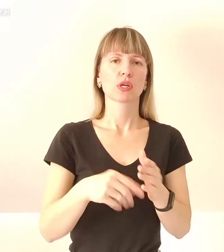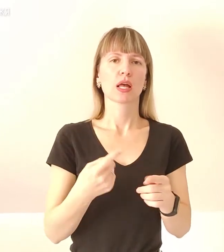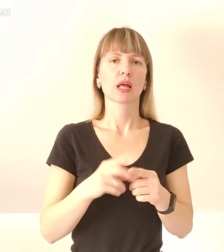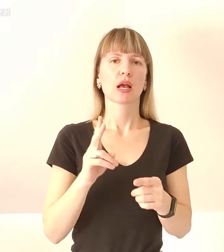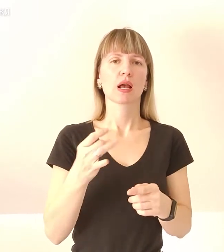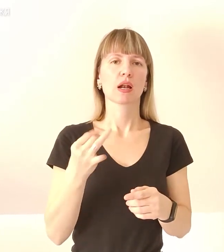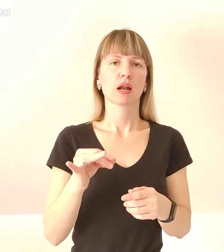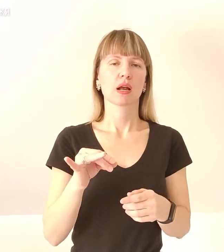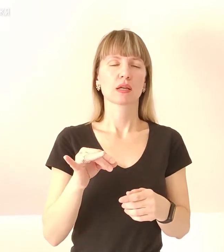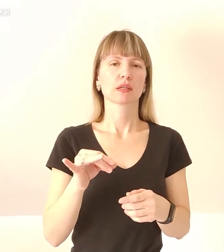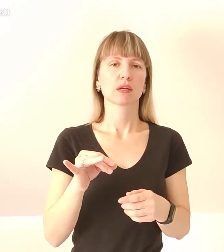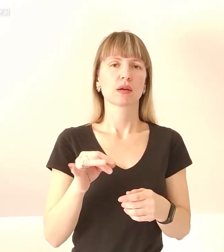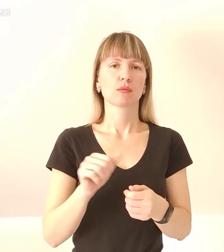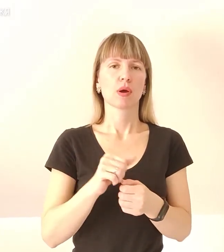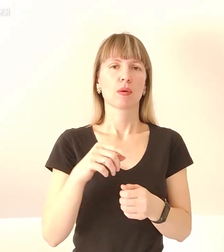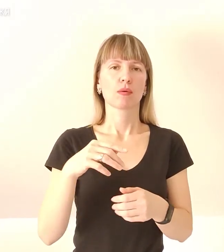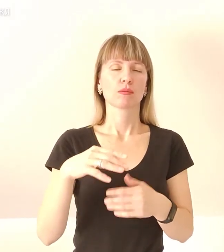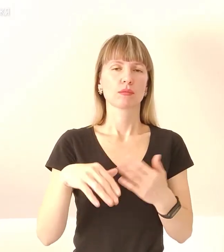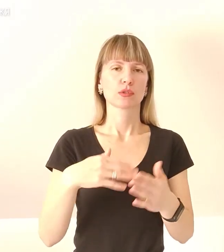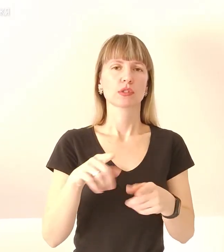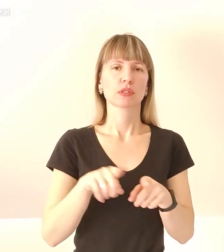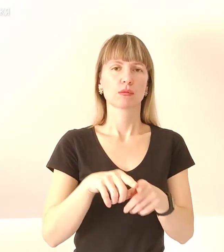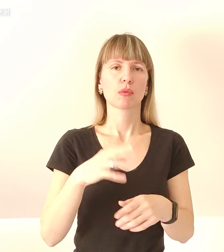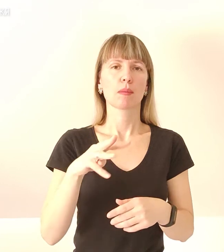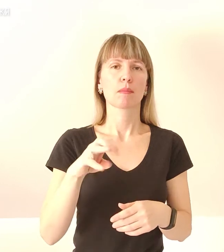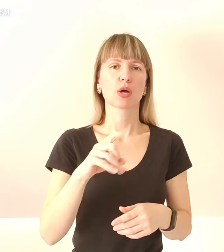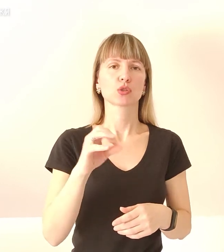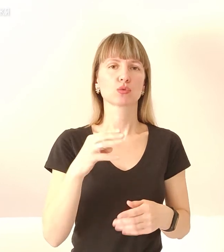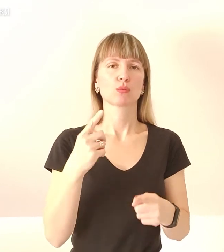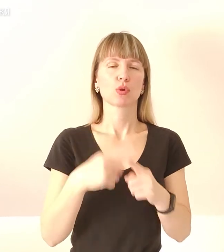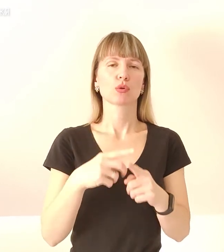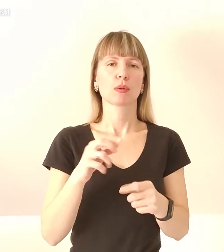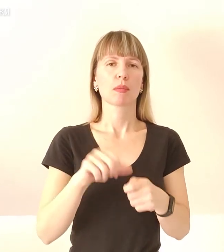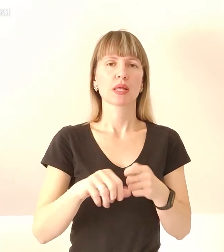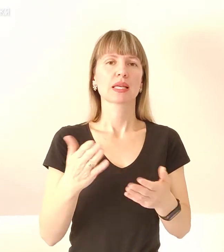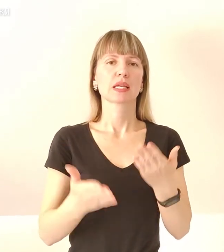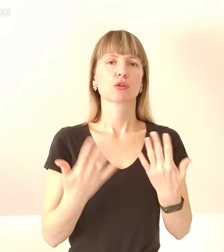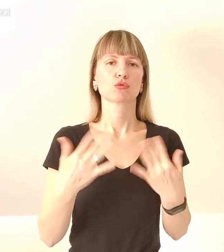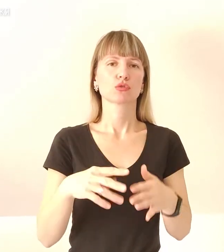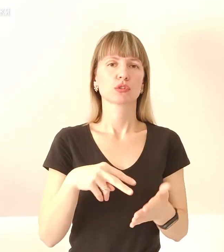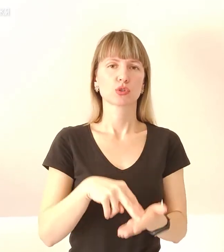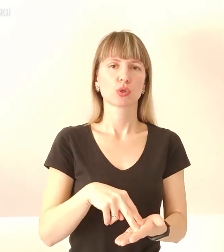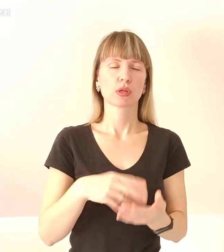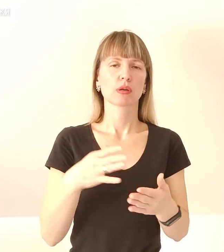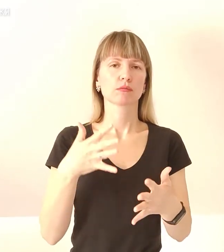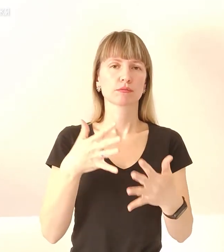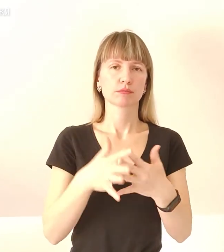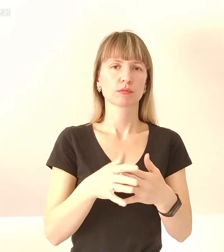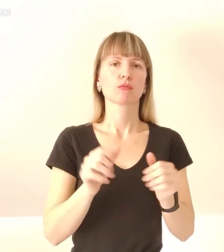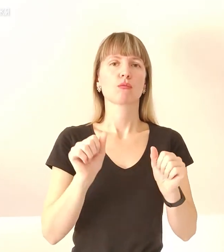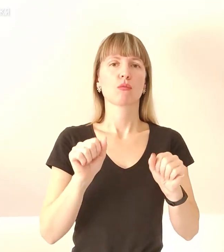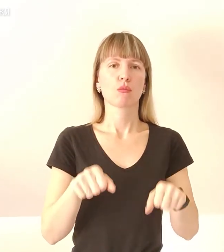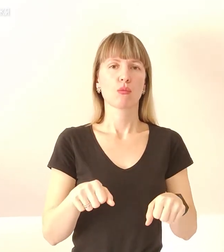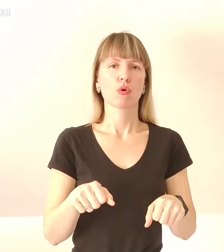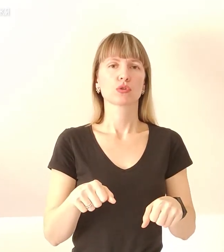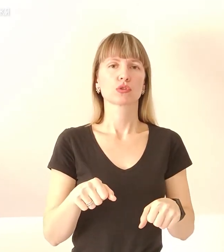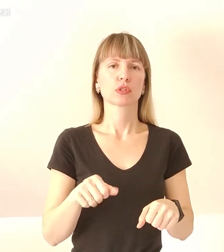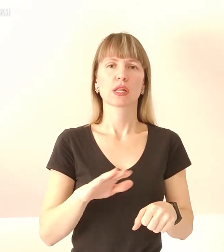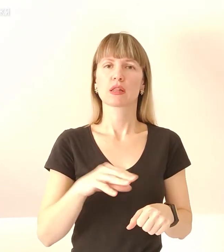ганчірки в посудину з цією ж сумішію. Мазут плюс бензин. Якщо вже настоялися і пропиталися, то можна не вмочувати, а одразу